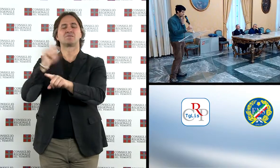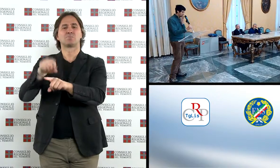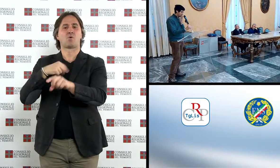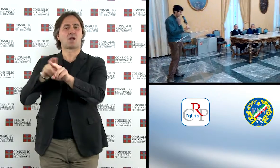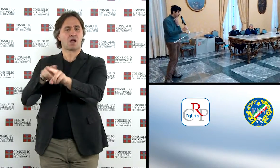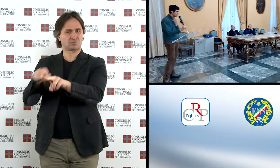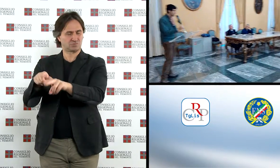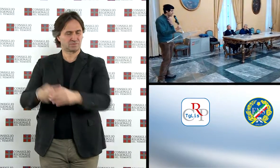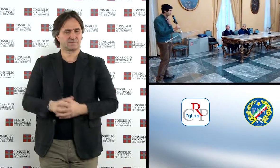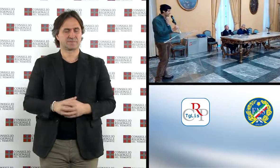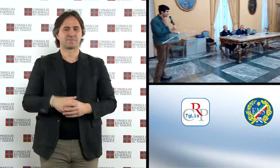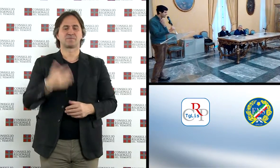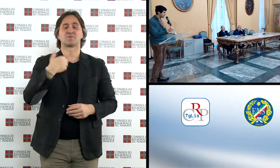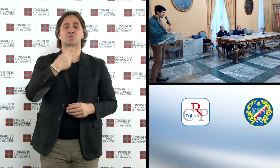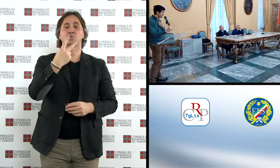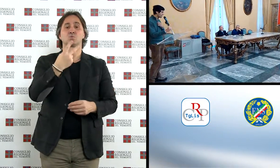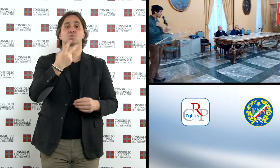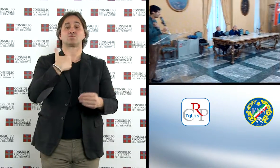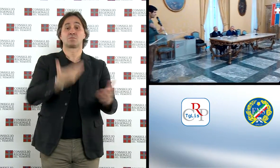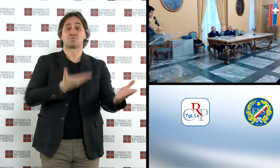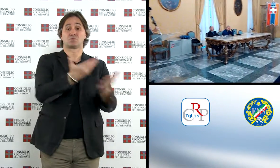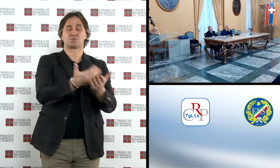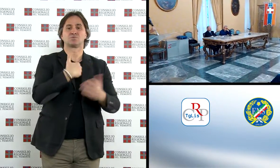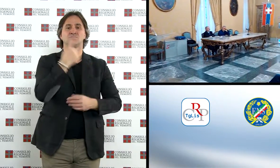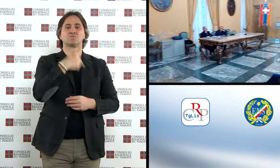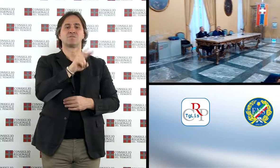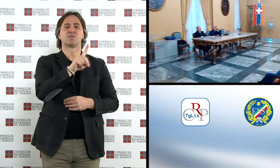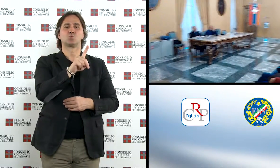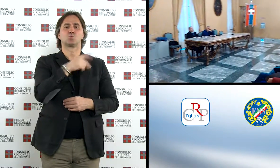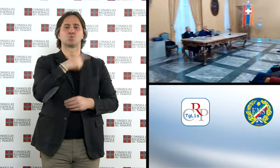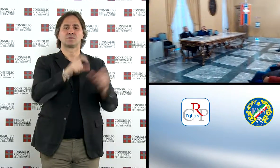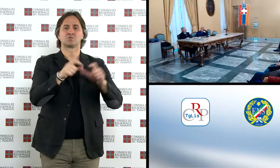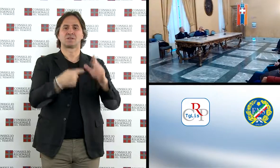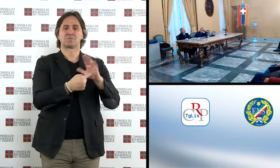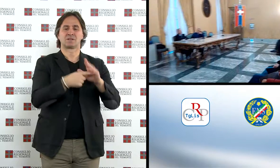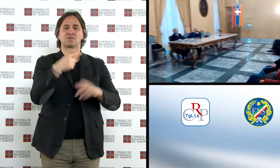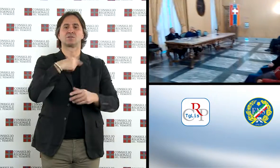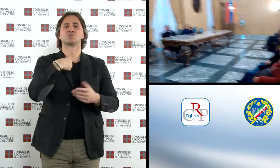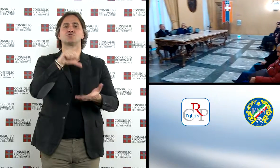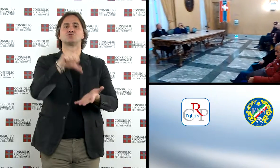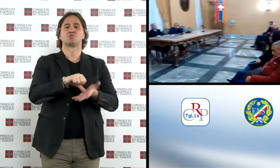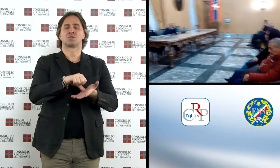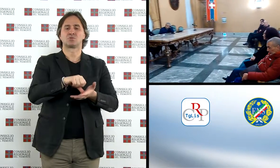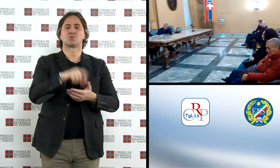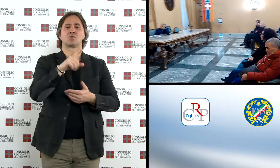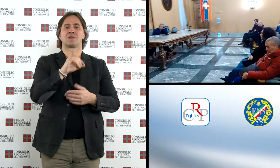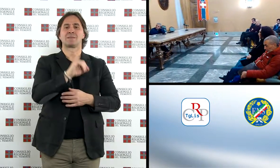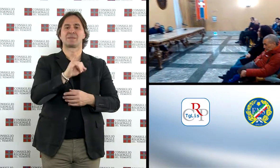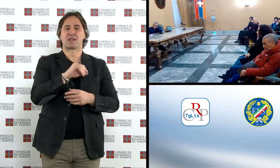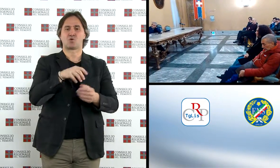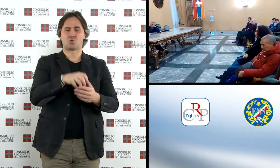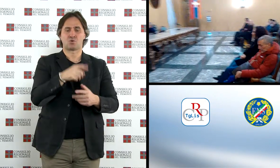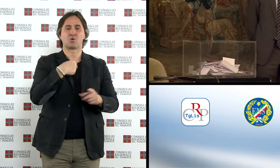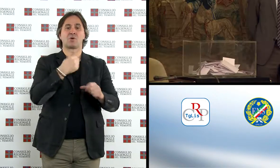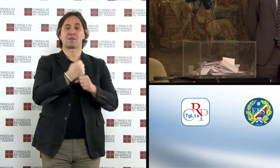Approvate due mozioni sulla situazione dei 21 lavoratori precari dei centri per l'impiego del Piemonte, di cui in mattinata è stata ricevuta